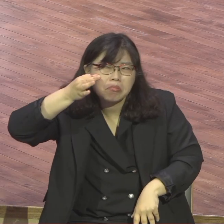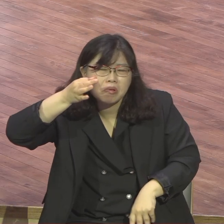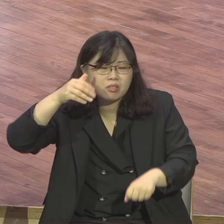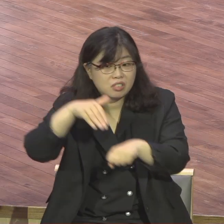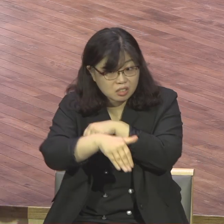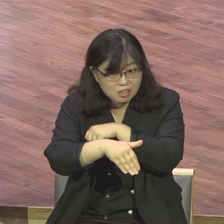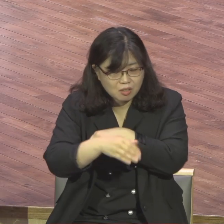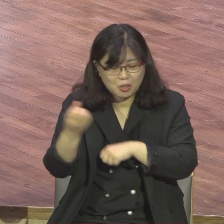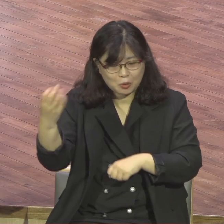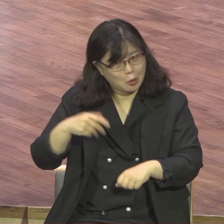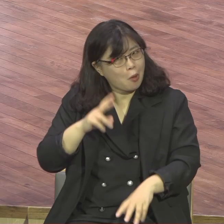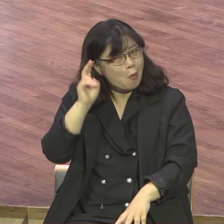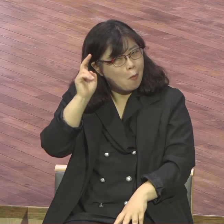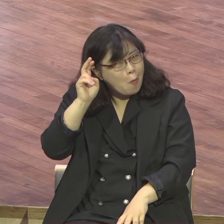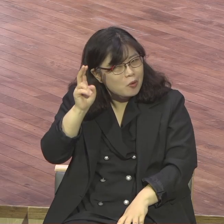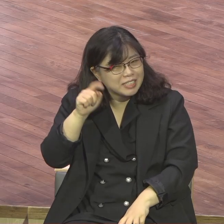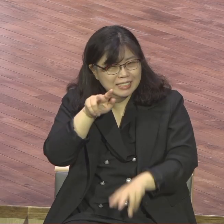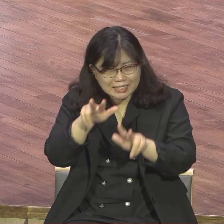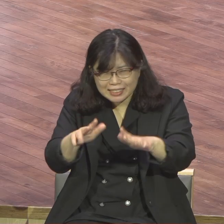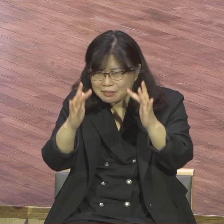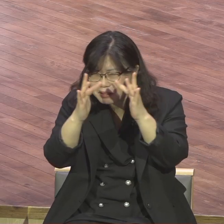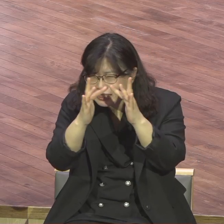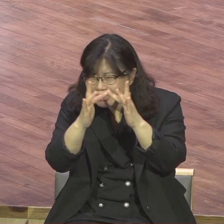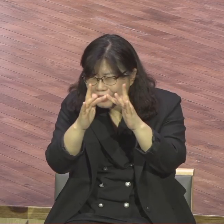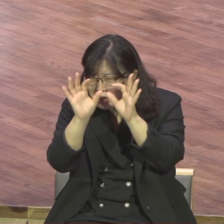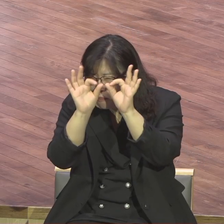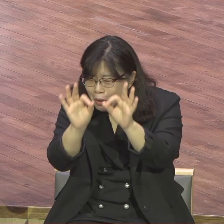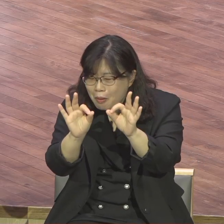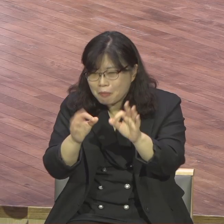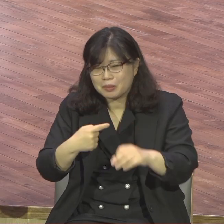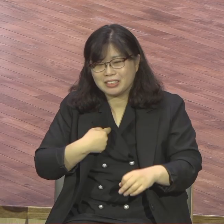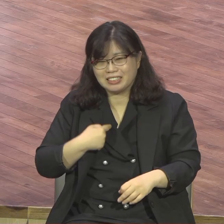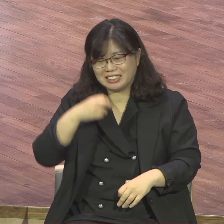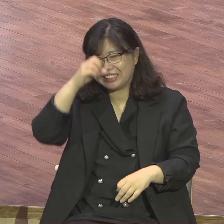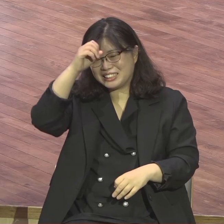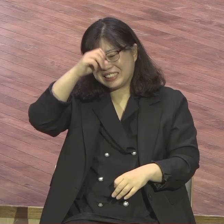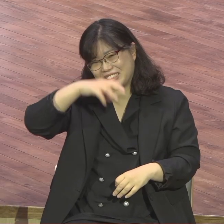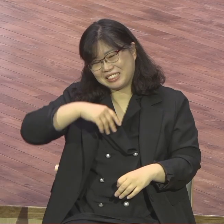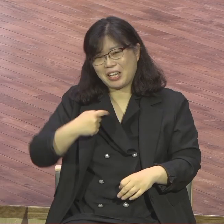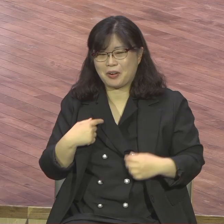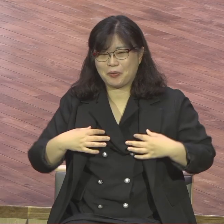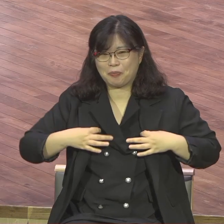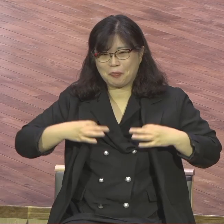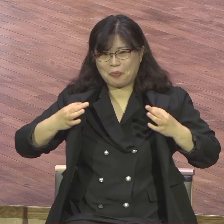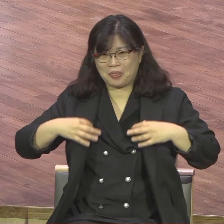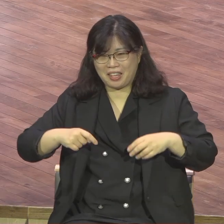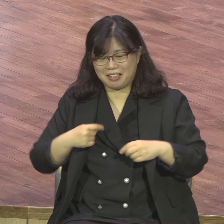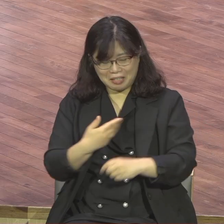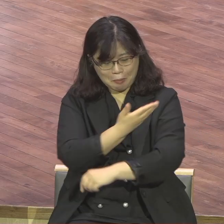있는 분도 있지 않을까 얼마나 편합니까 바자마 커피 마시면서 오징어 씹으면서